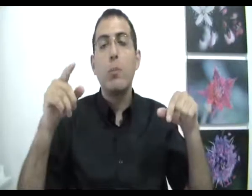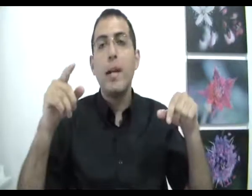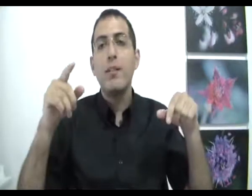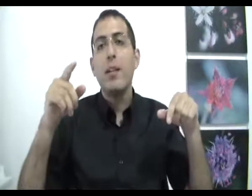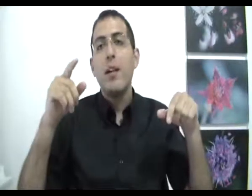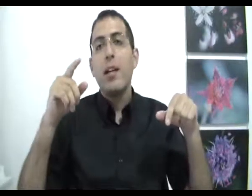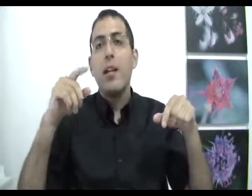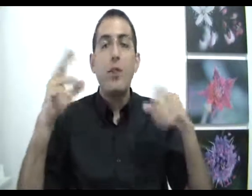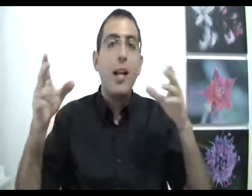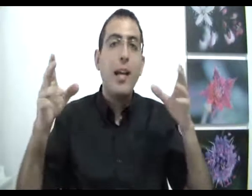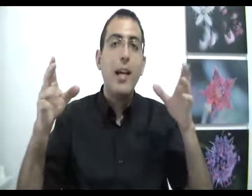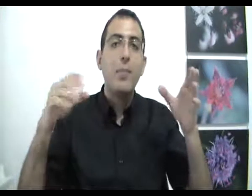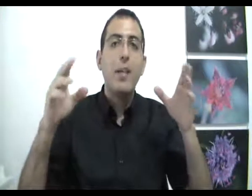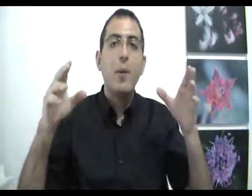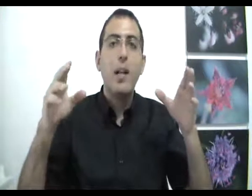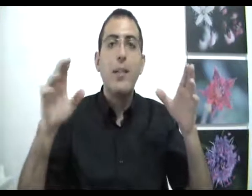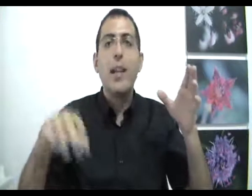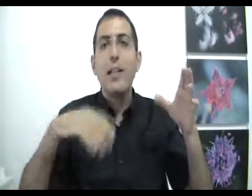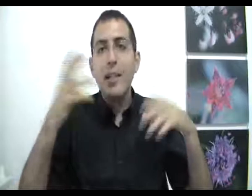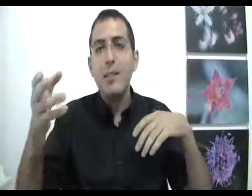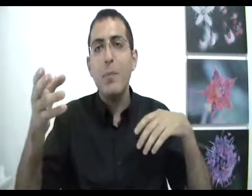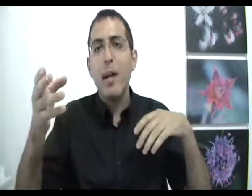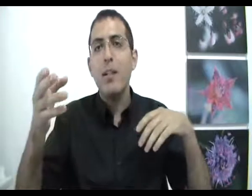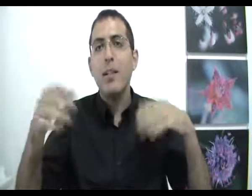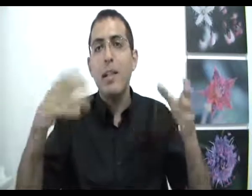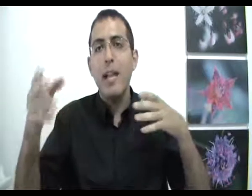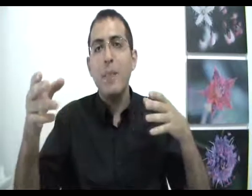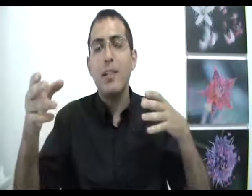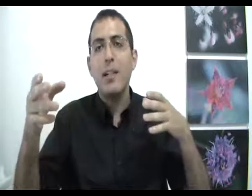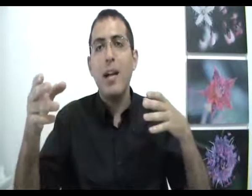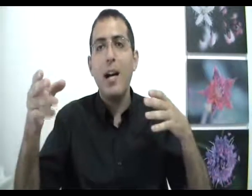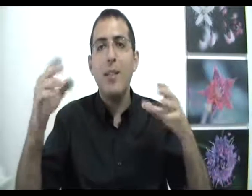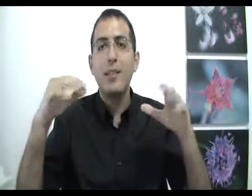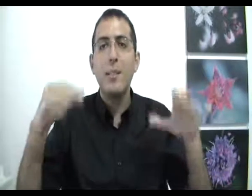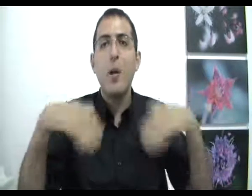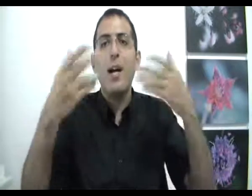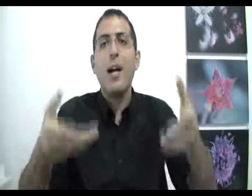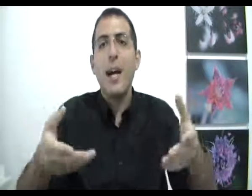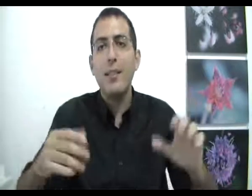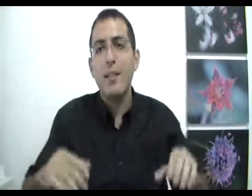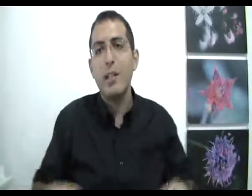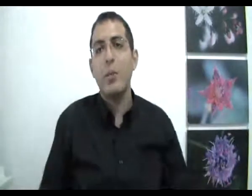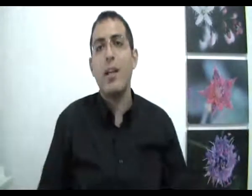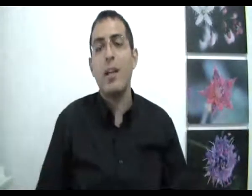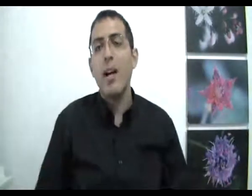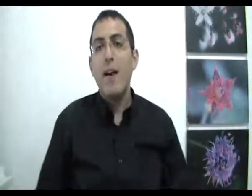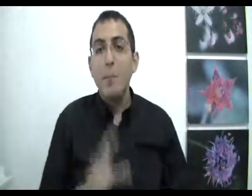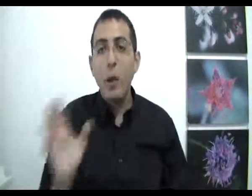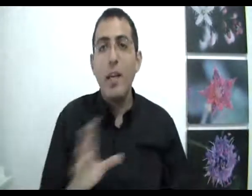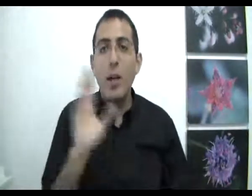אומרת, כי אפשר להגיד בן אדם יכול להגיד, כן, יש סיבה למה זה קרה, אבל הסיבה לא מכריכה את הדבר שהוא יקרה אבל בכל מקרה,